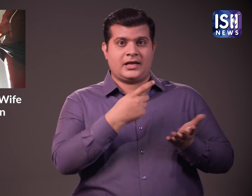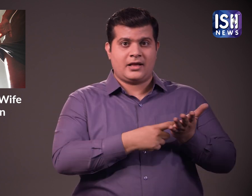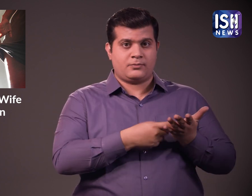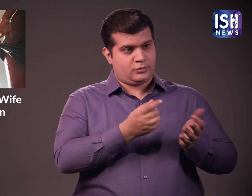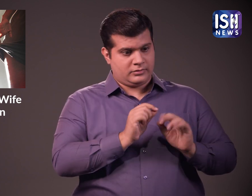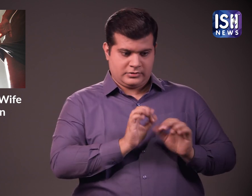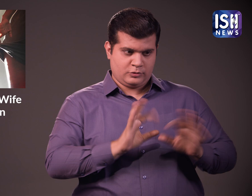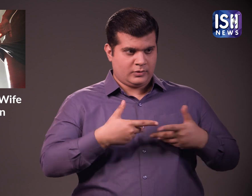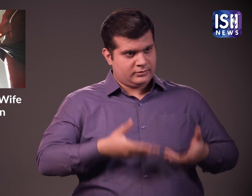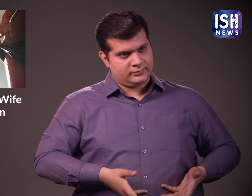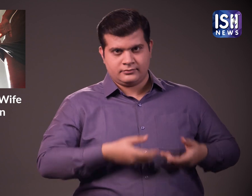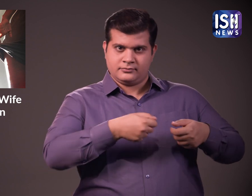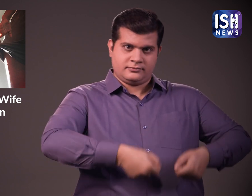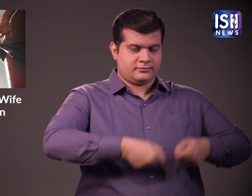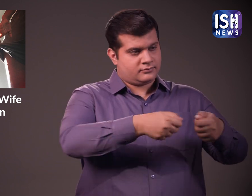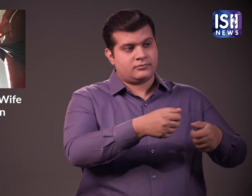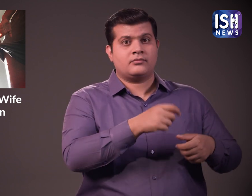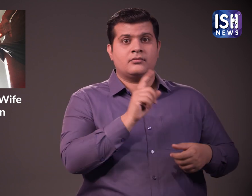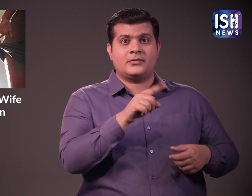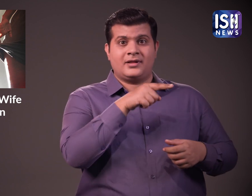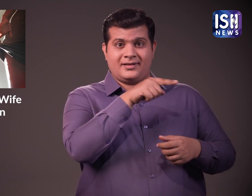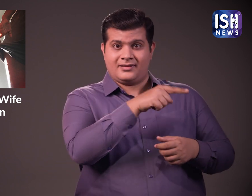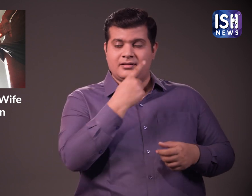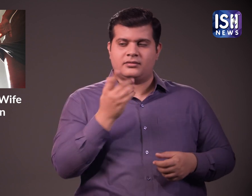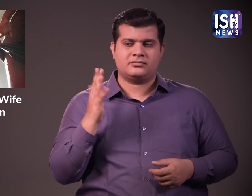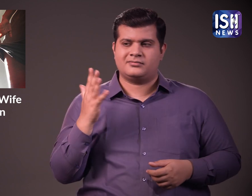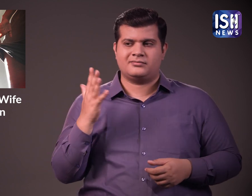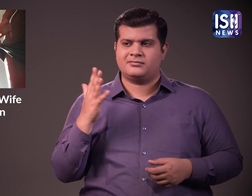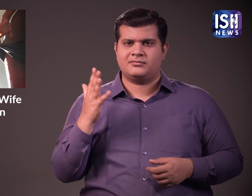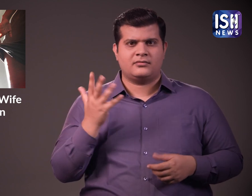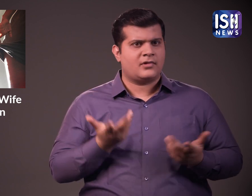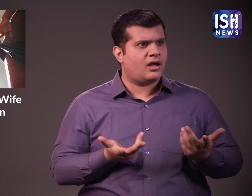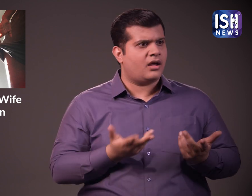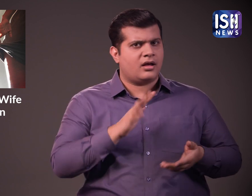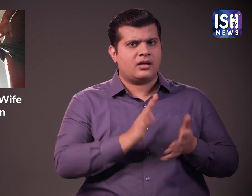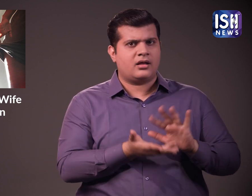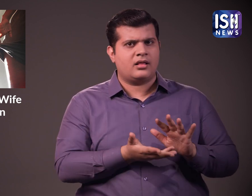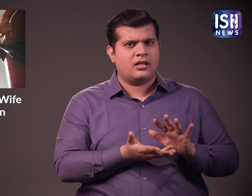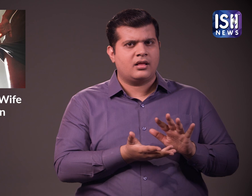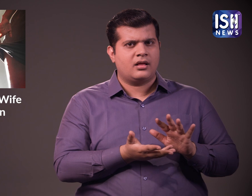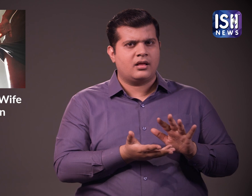हाला कि रामो ने दावा किया कि सिल्वा मूर्ती पैसे लेने के लिए सेहमत नहीं था